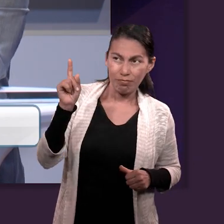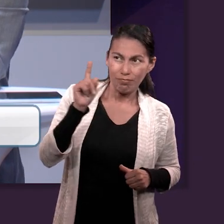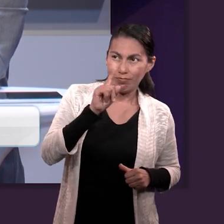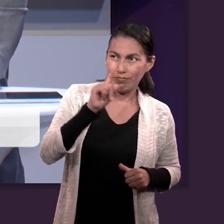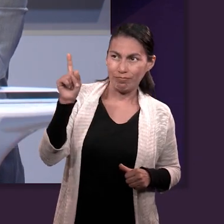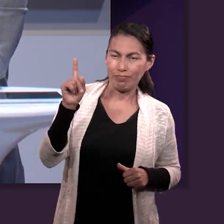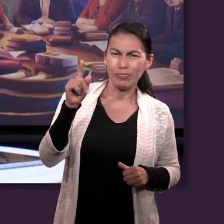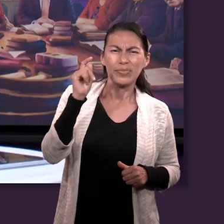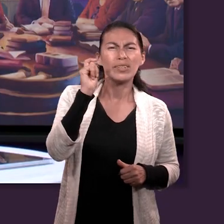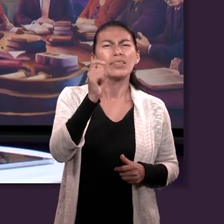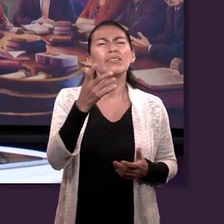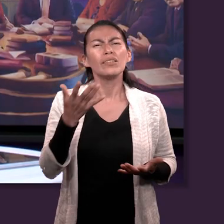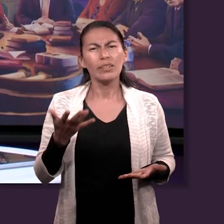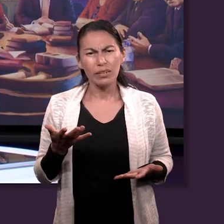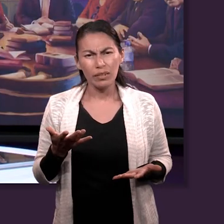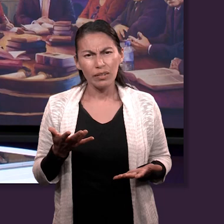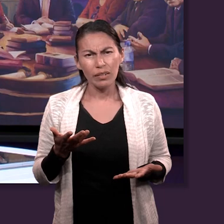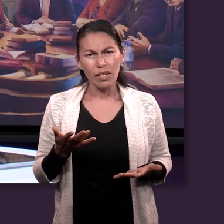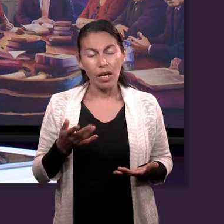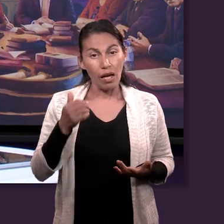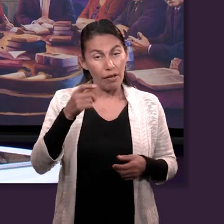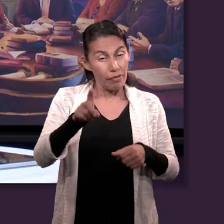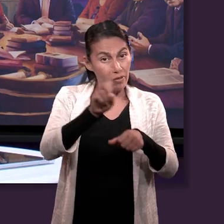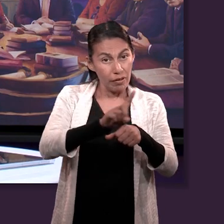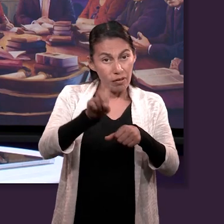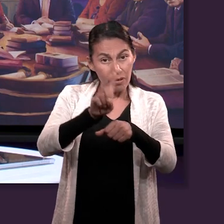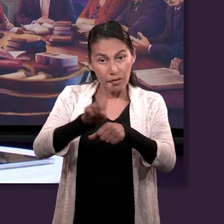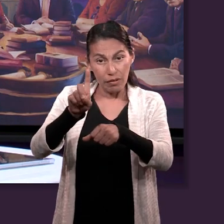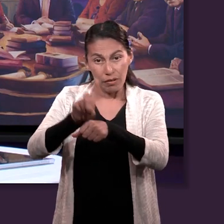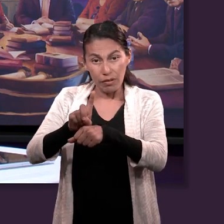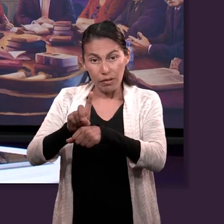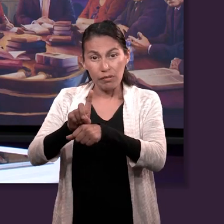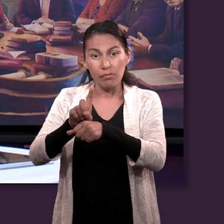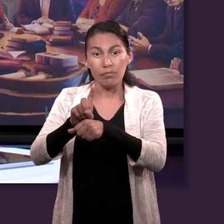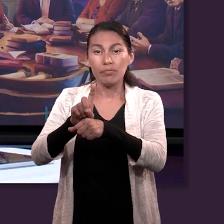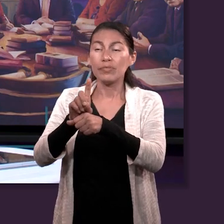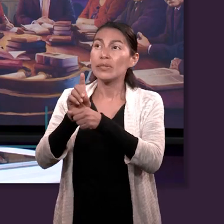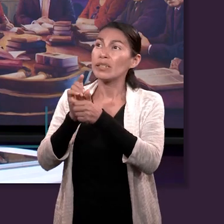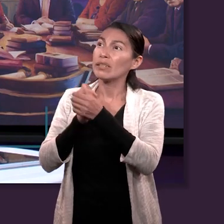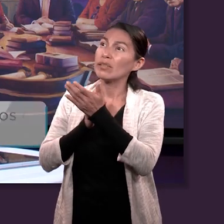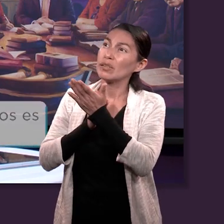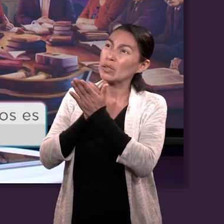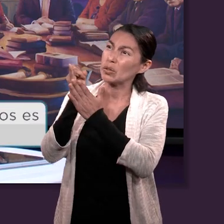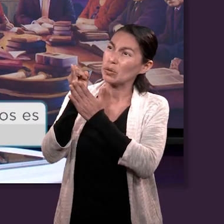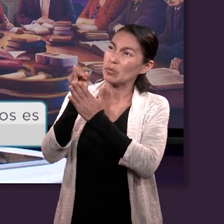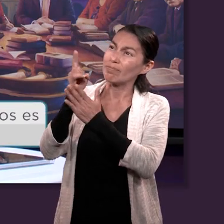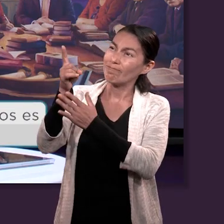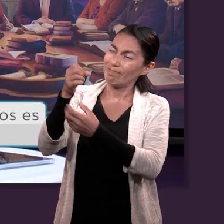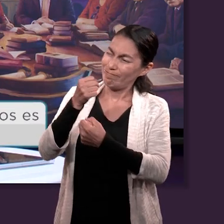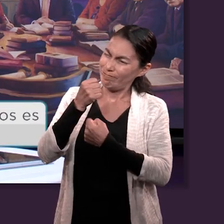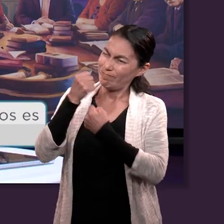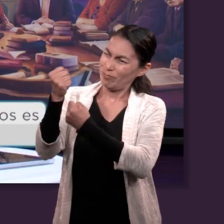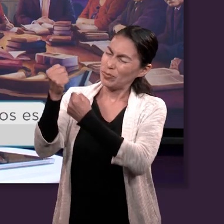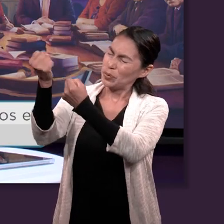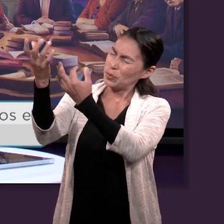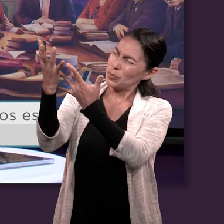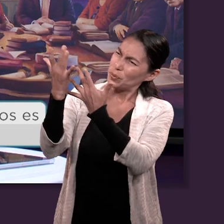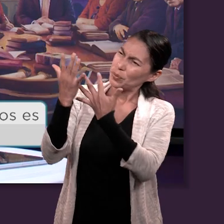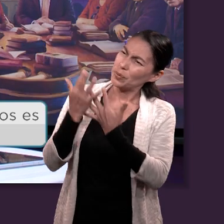Es decir, lo que necesitamos aprender es cada día tomar la decisión de que Dios es nuestra